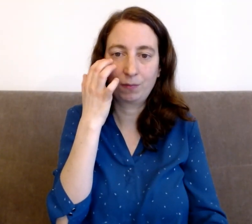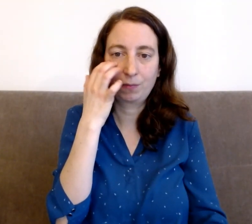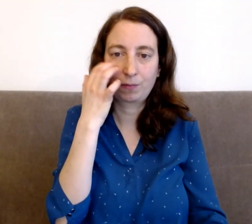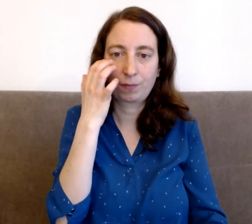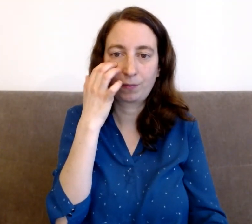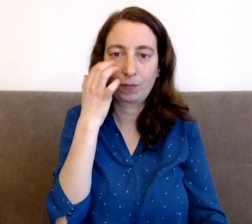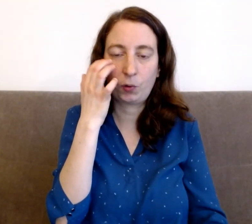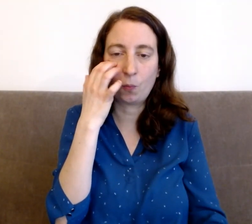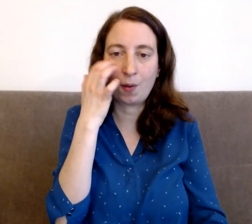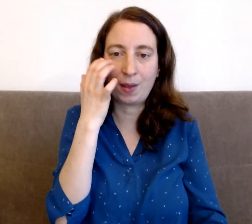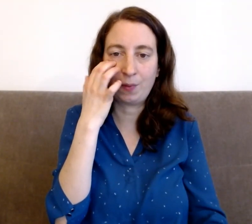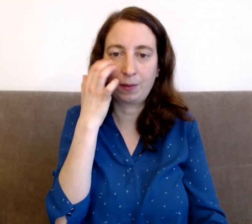sur moi-même.